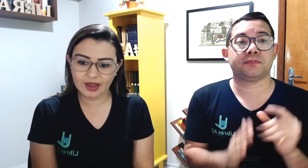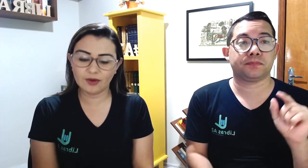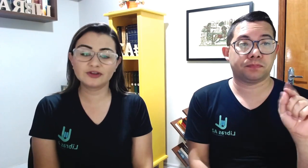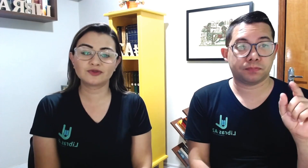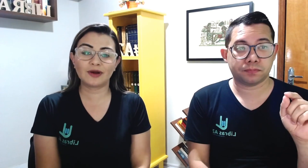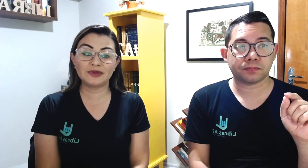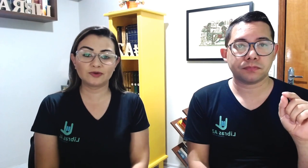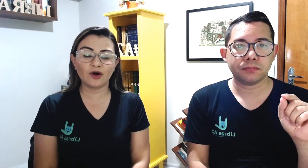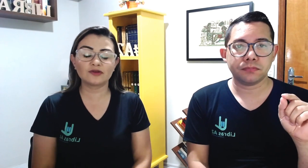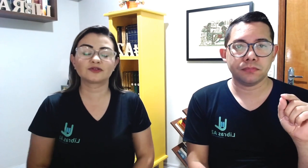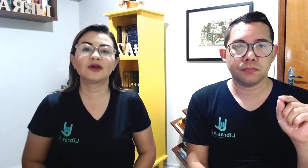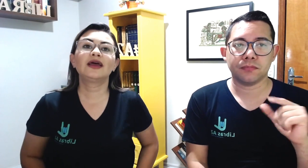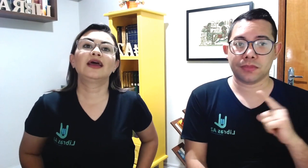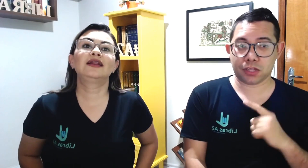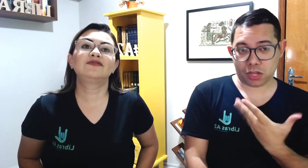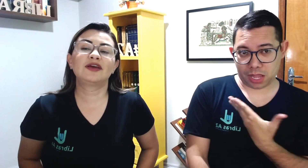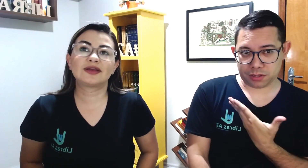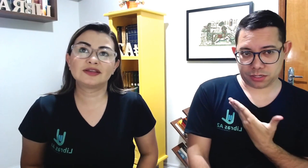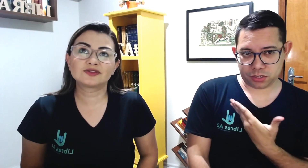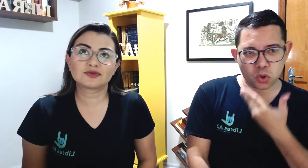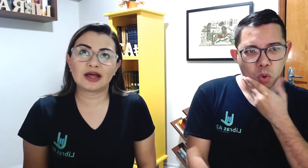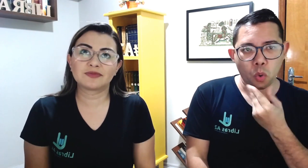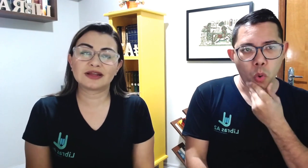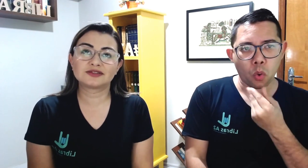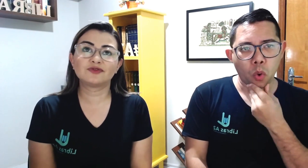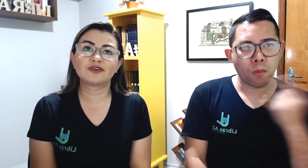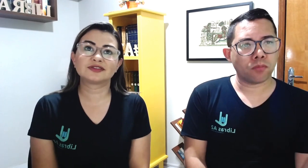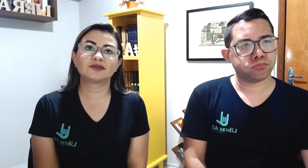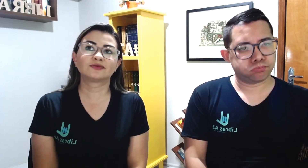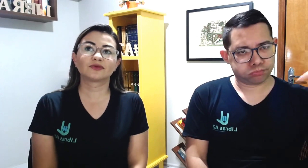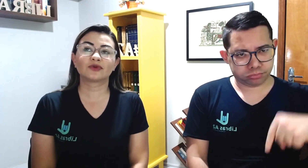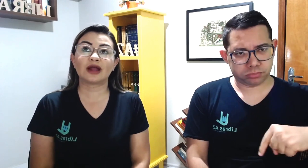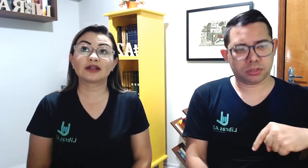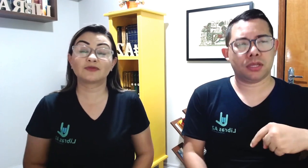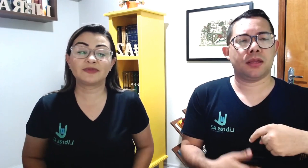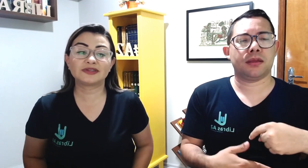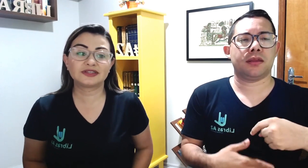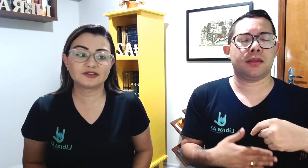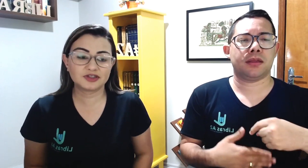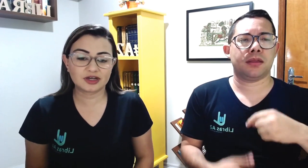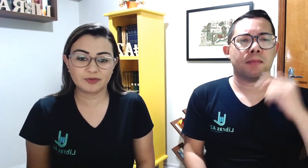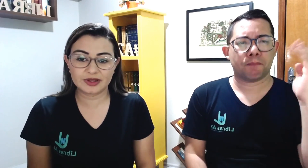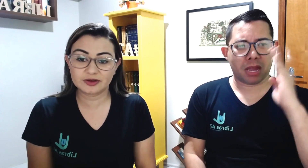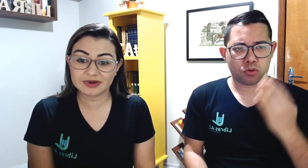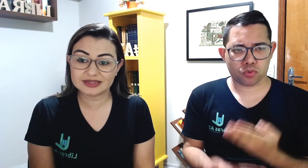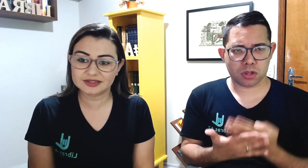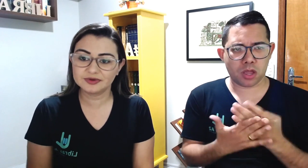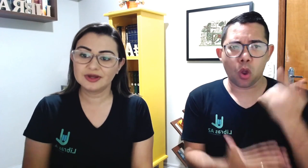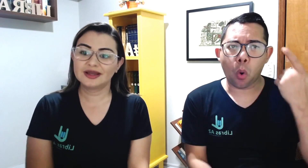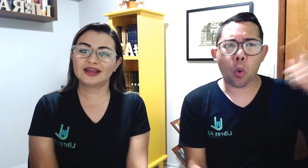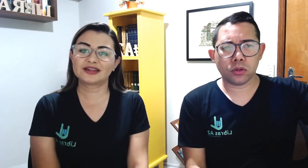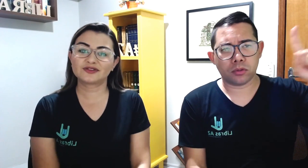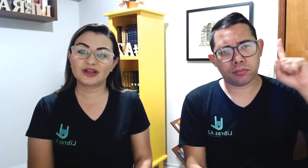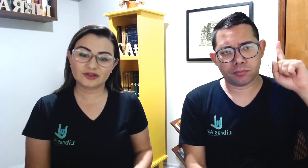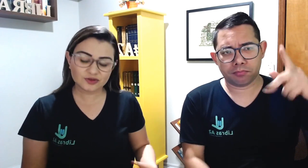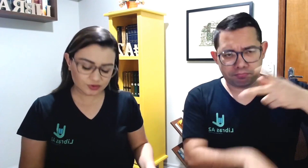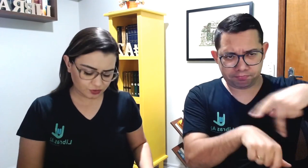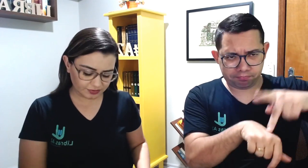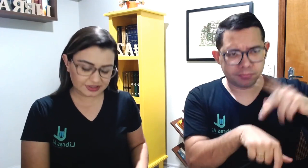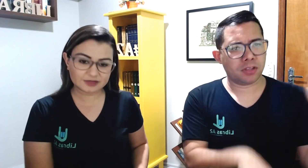Hoje um amigo nosso, ele veio aqui estudar no Brasil, fazer um doutorado, uma pesquisa de campo aqui no Brasil, relacionado aos costumes das